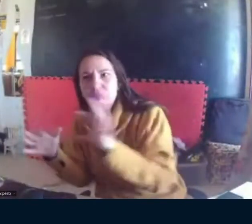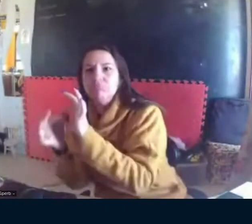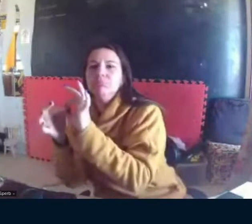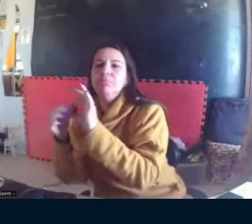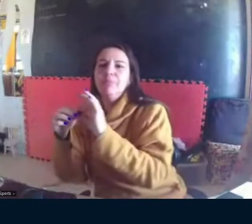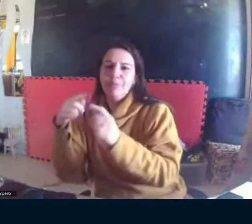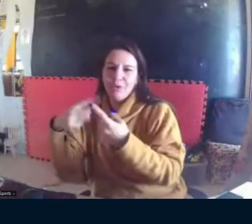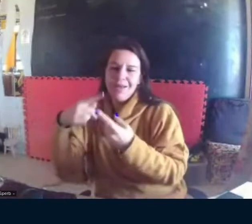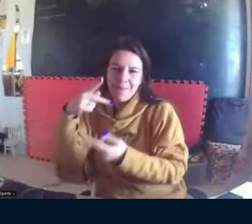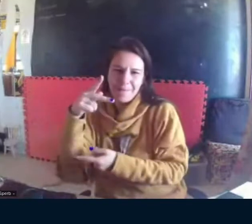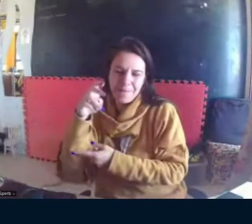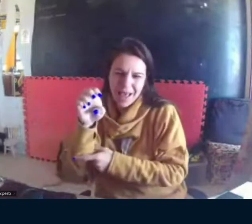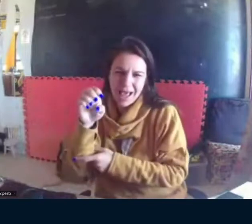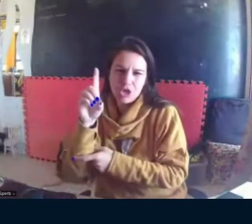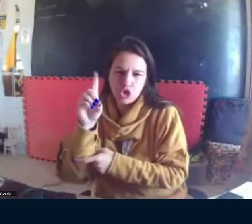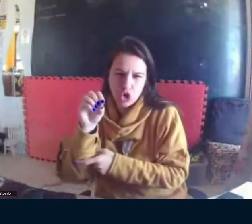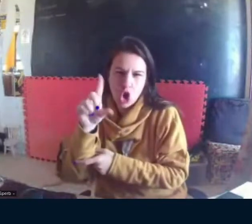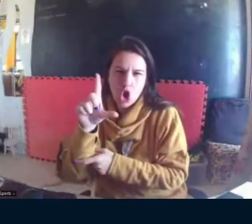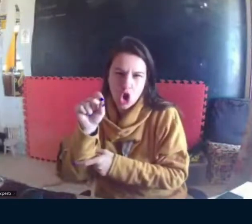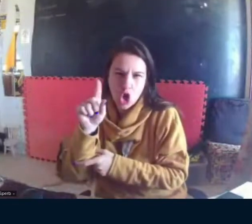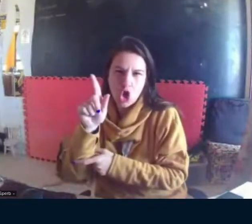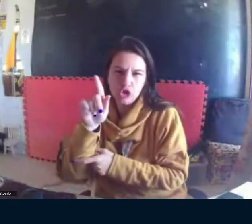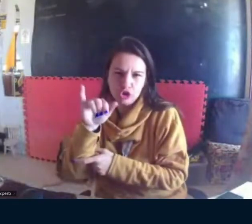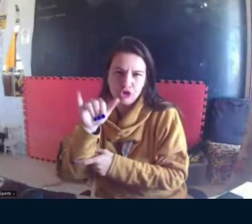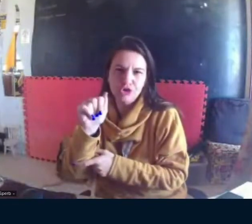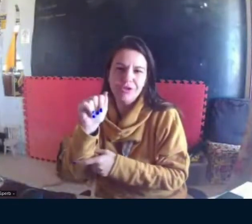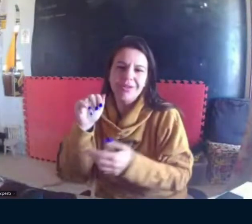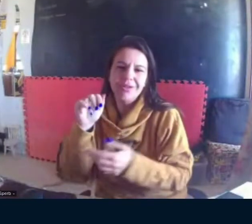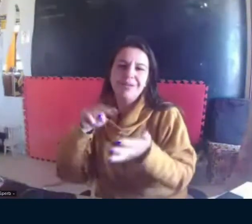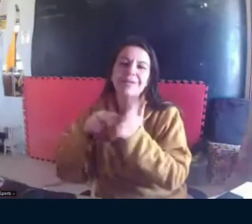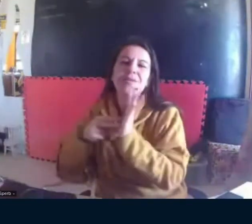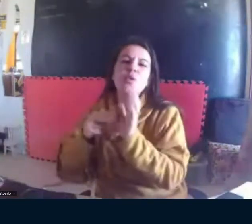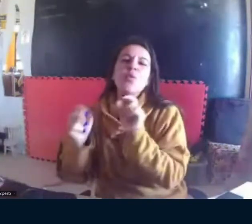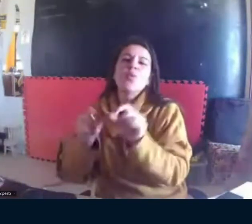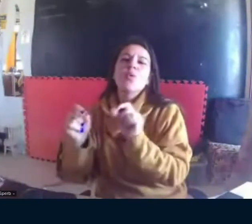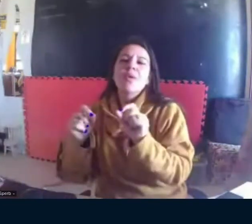últimos textos, mas destacar, defender na sua tese essa ideia.